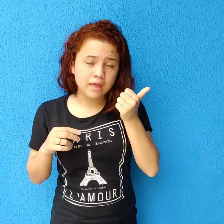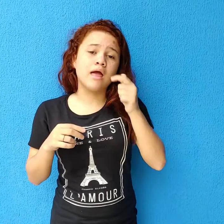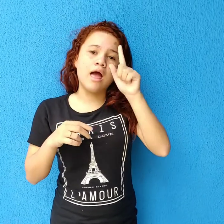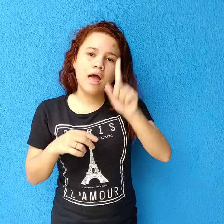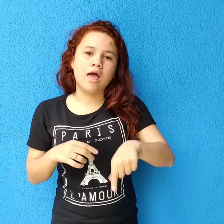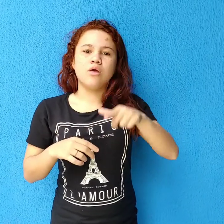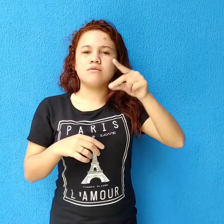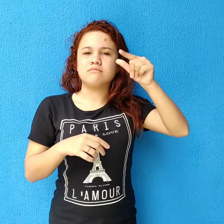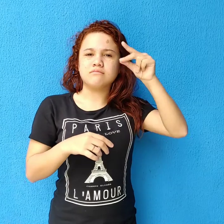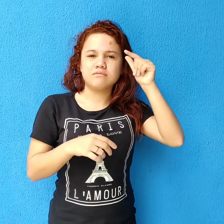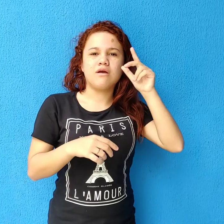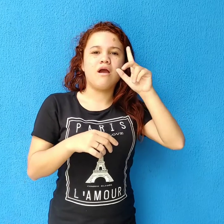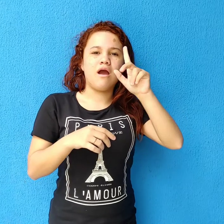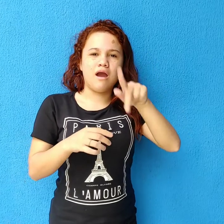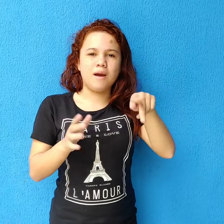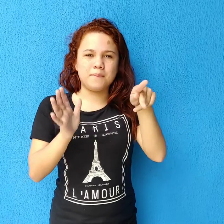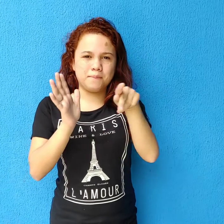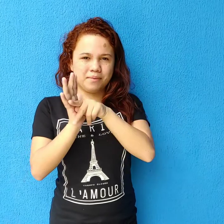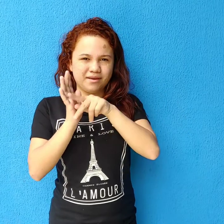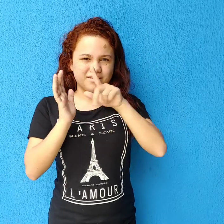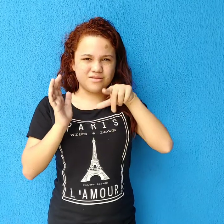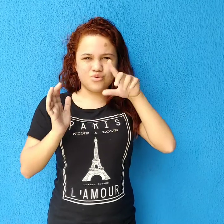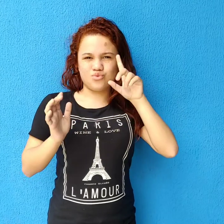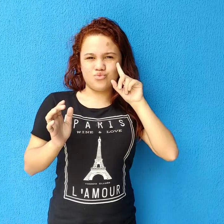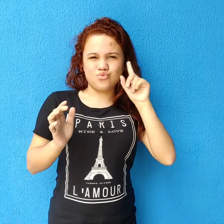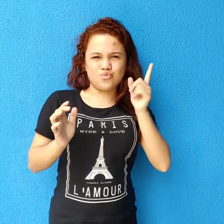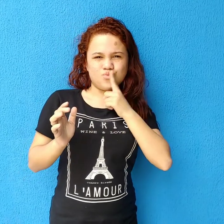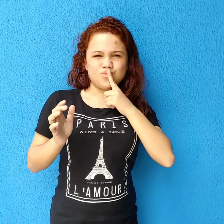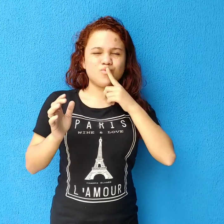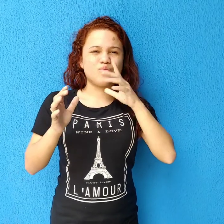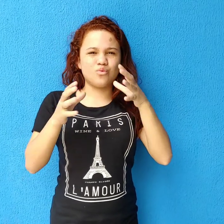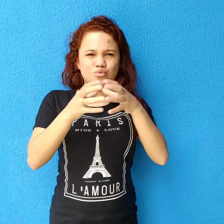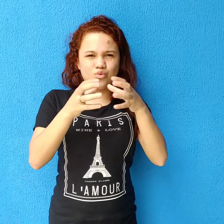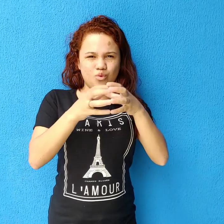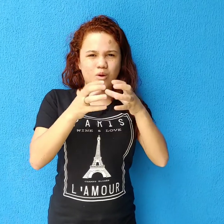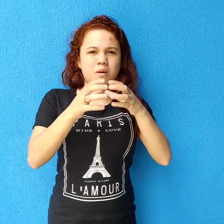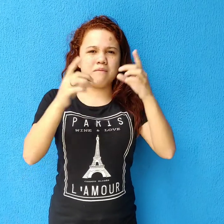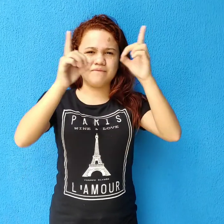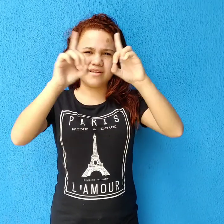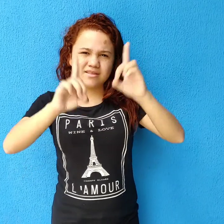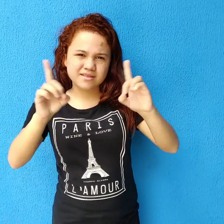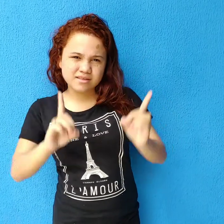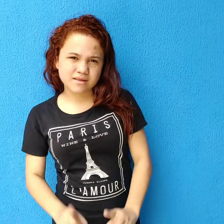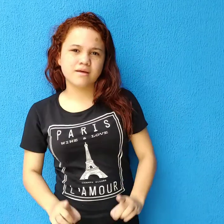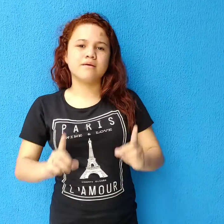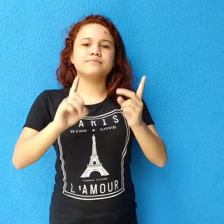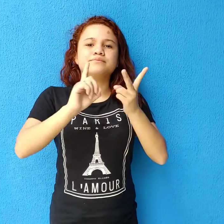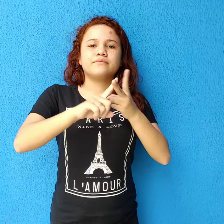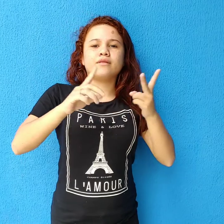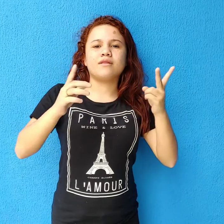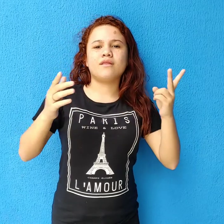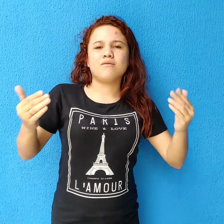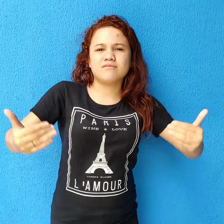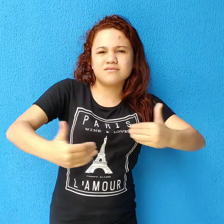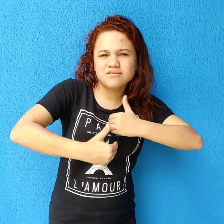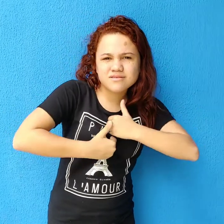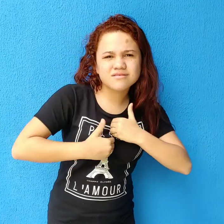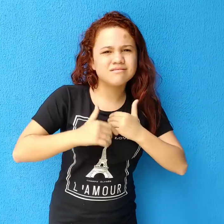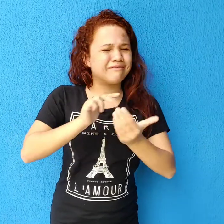que usavam isso? Foi no período do holocausto, porque vários surdos, também deficientes, eles foram